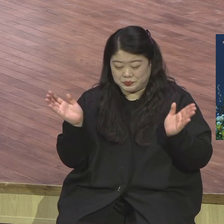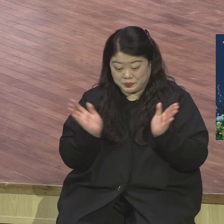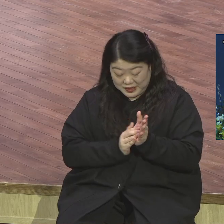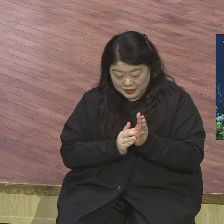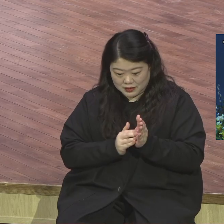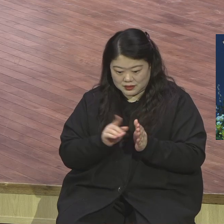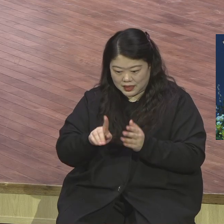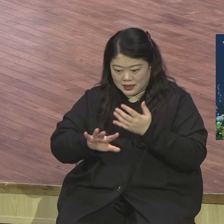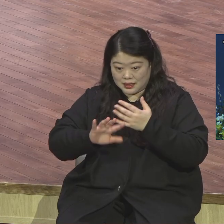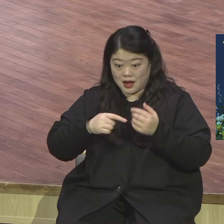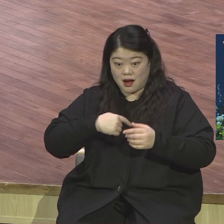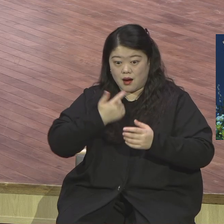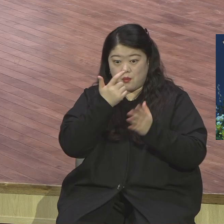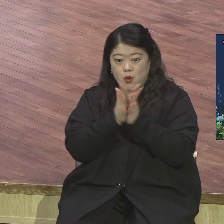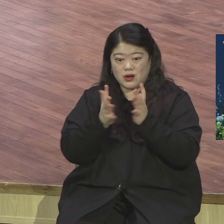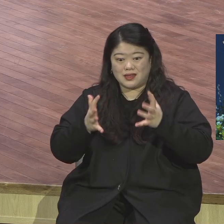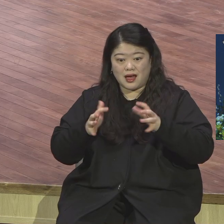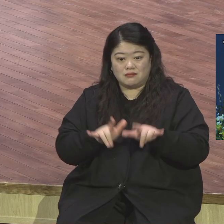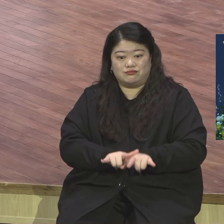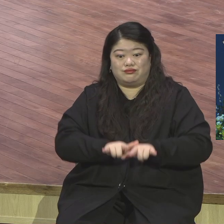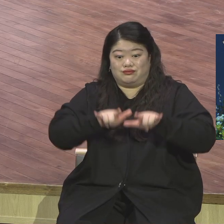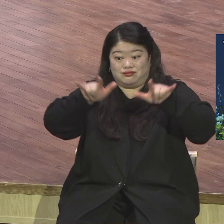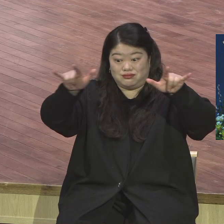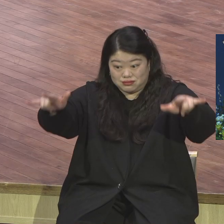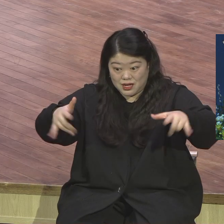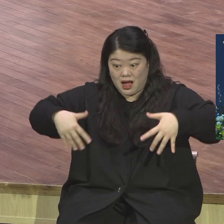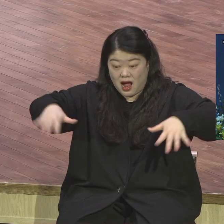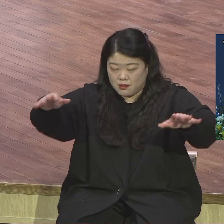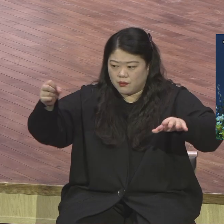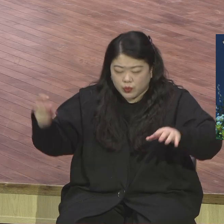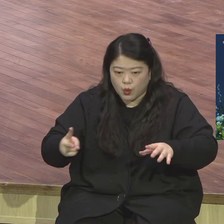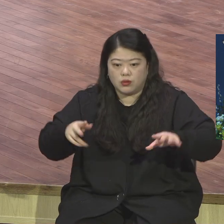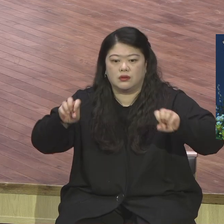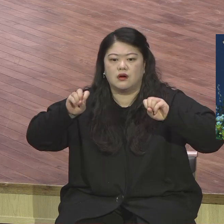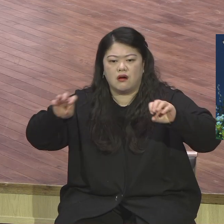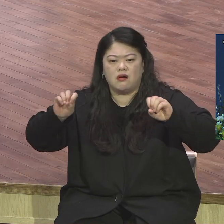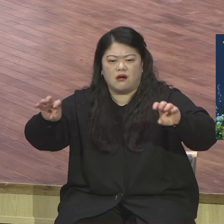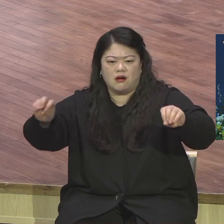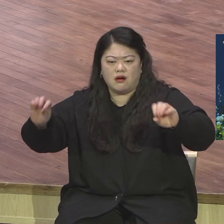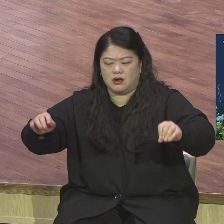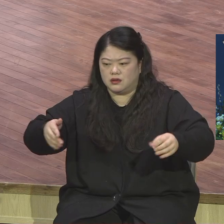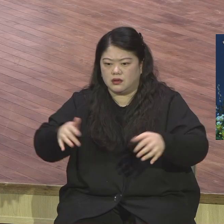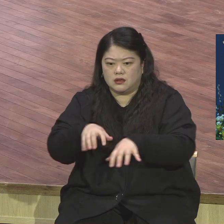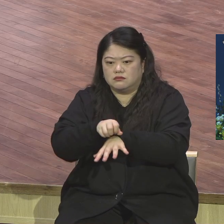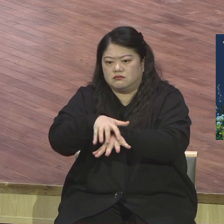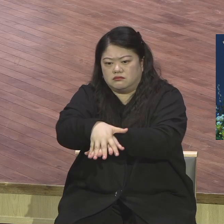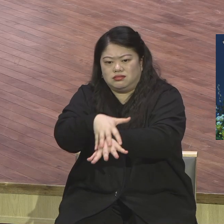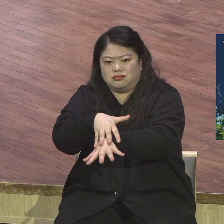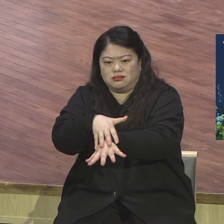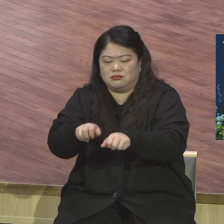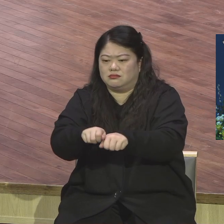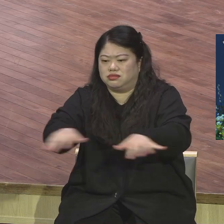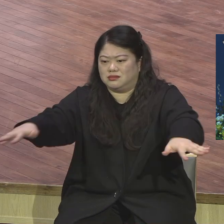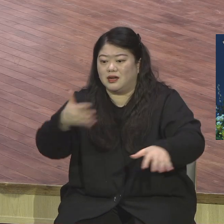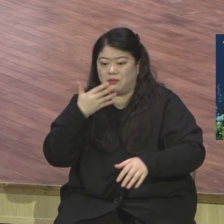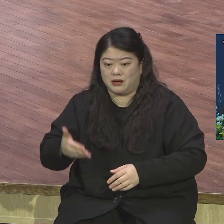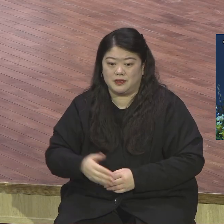하기 힘든 구조예요. 그래서 우리가 나라와 학교가 도와주지 못하는 이 부분을 도와줘야 됩니다. 지난해 렘너트